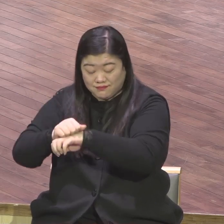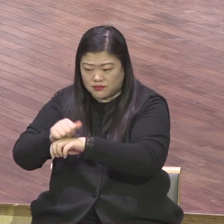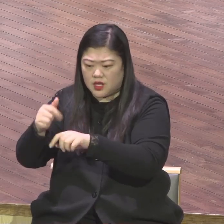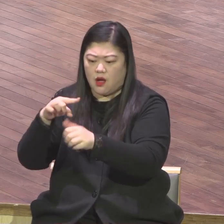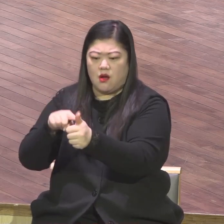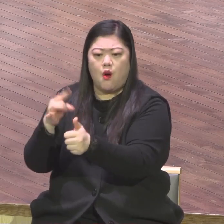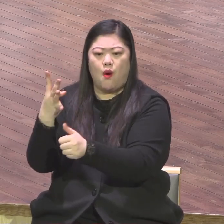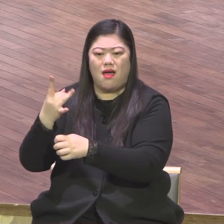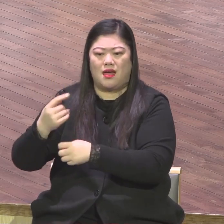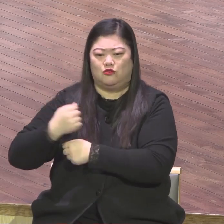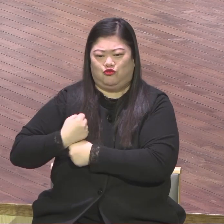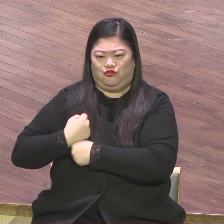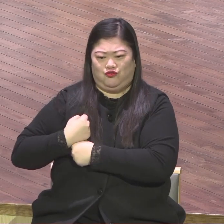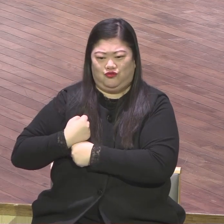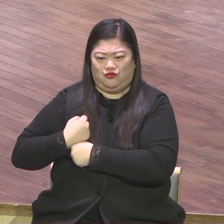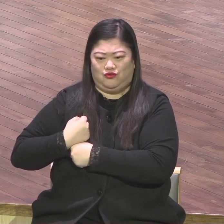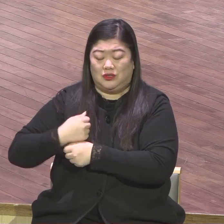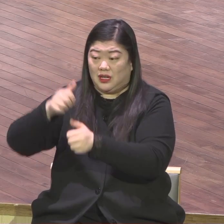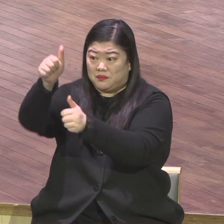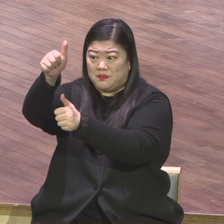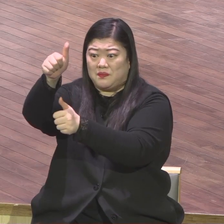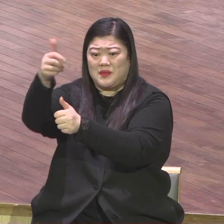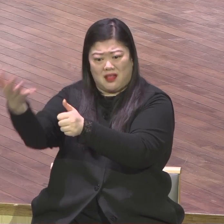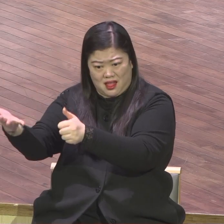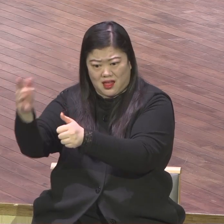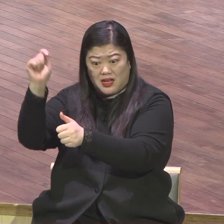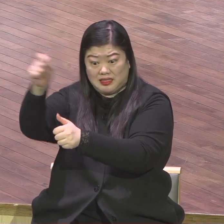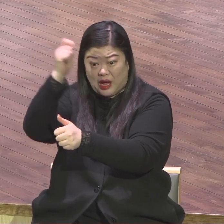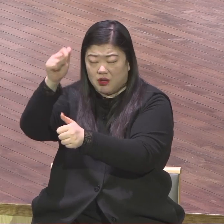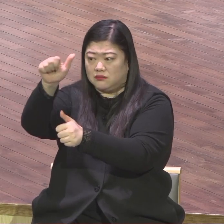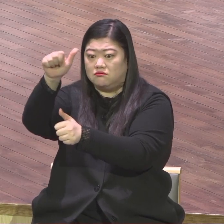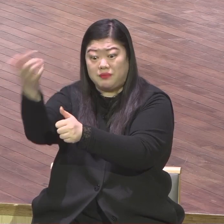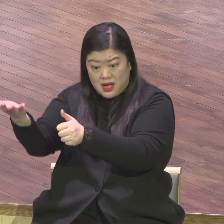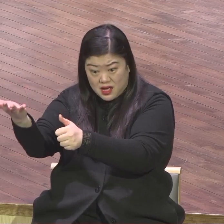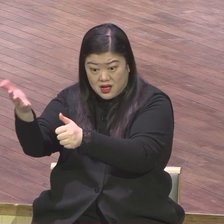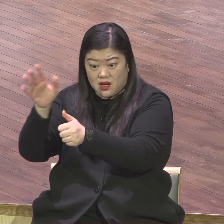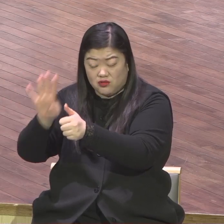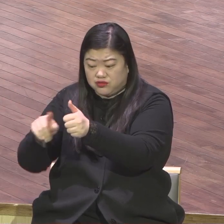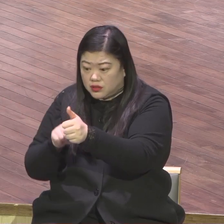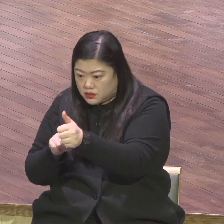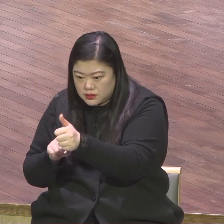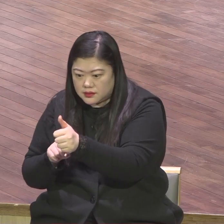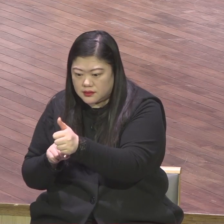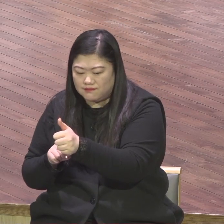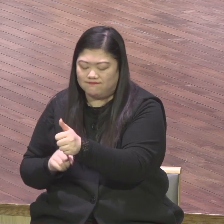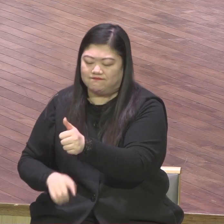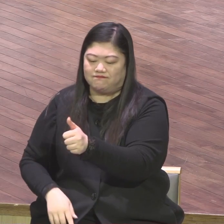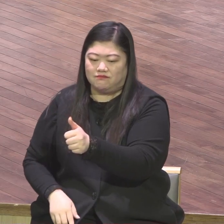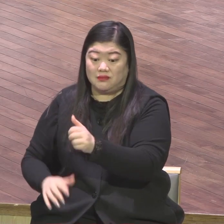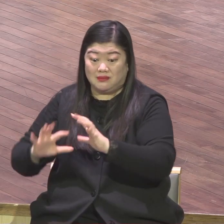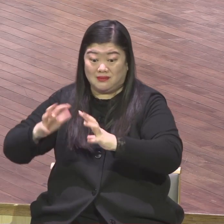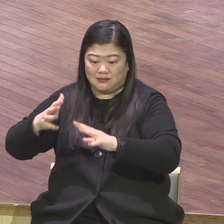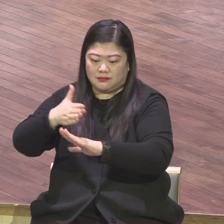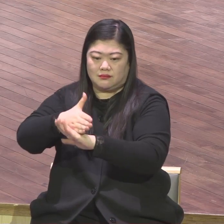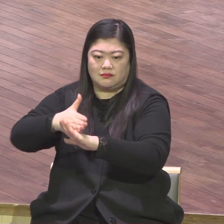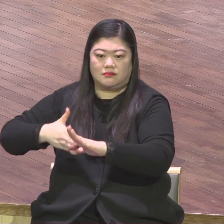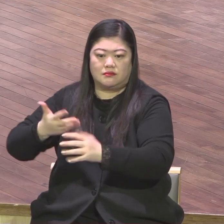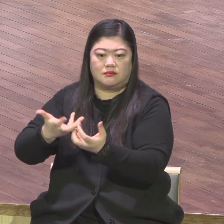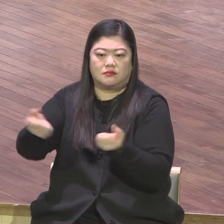딸기 왕이 죽고 나니까 이 여로보암이 그냥 나라를 쪼개버린 거예요 나라를 여로보암 아들인데